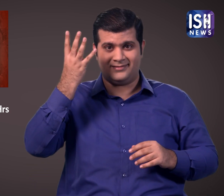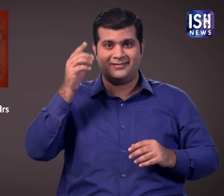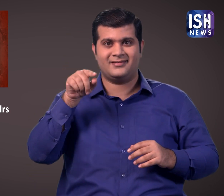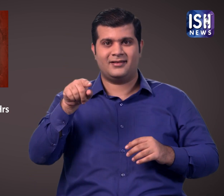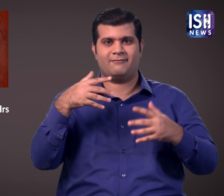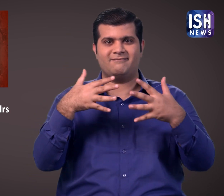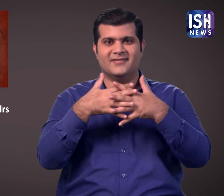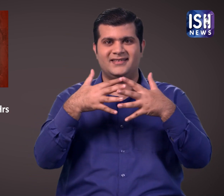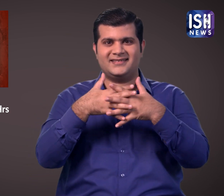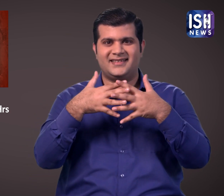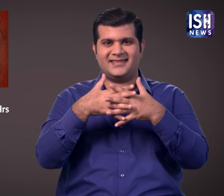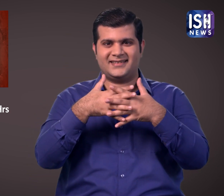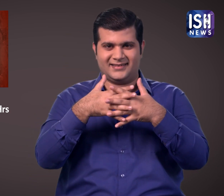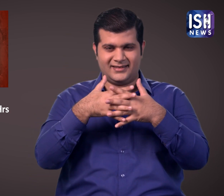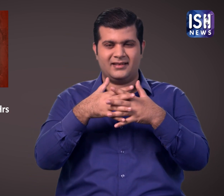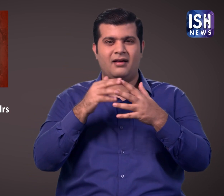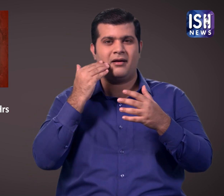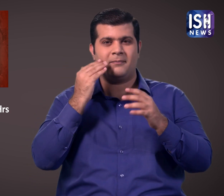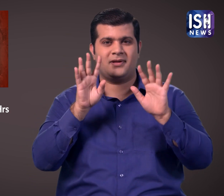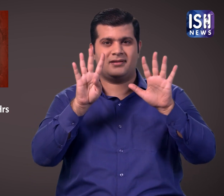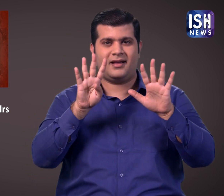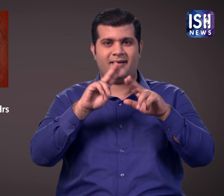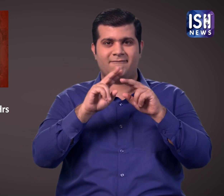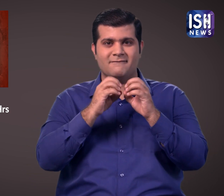बूदवार नौ फरवरी 2022 की सुबह सुबह